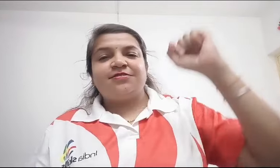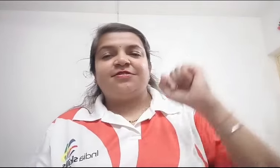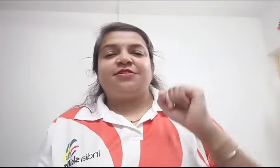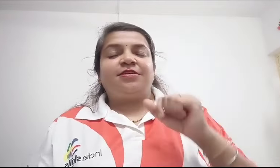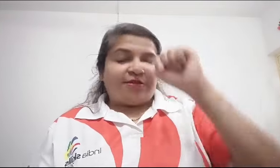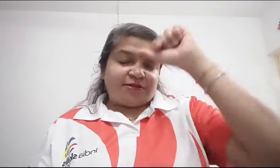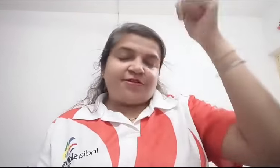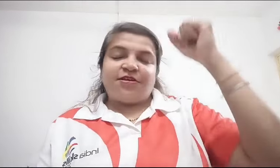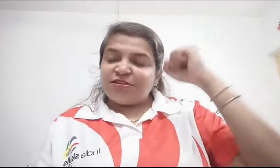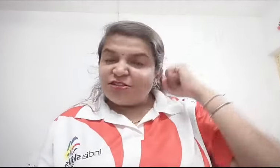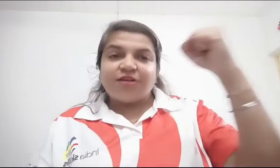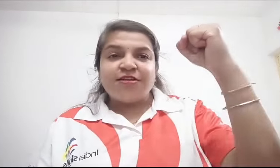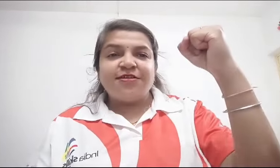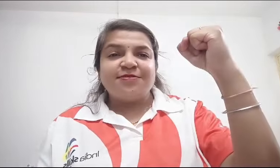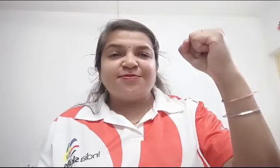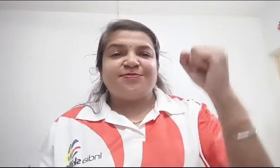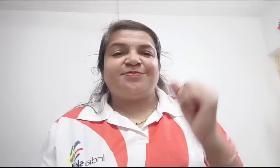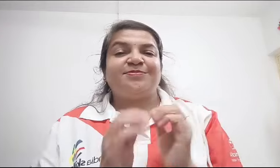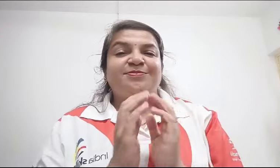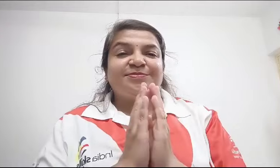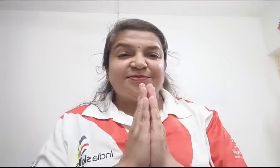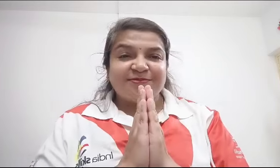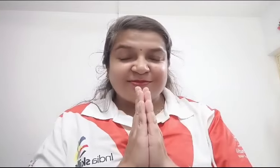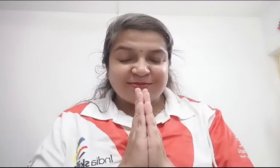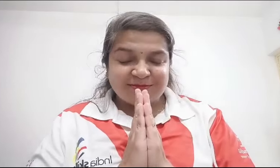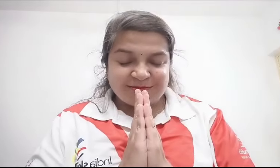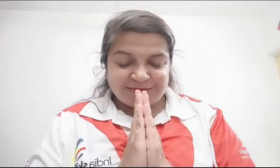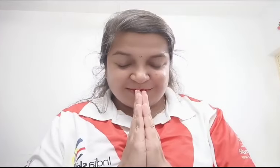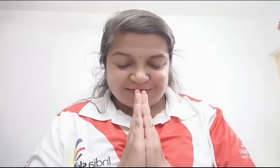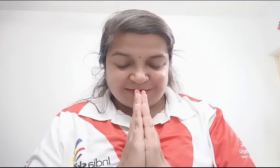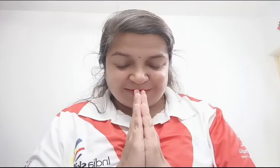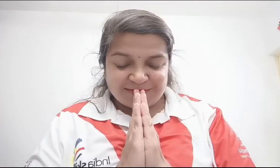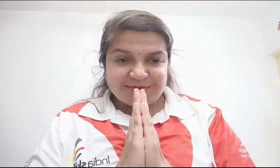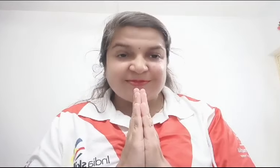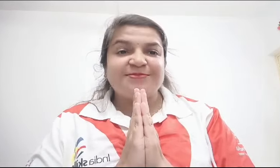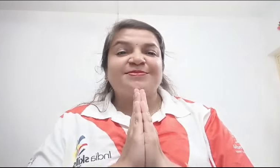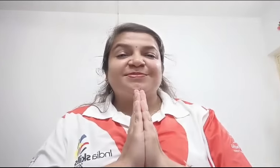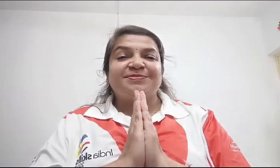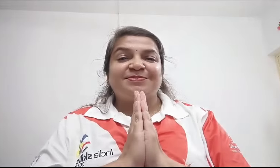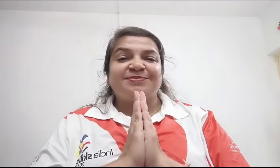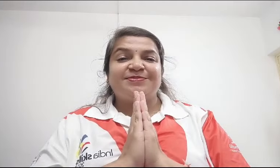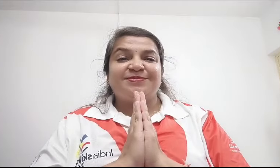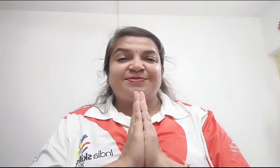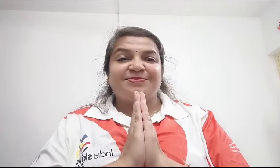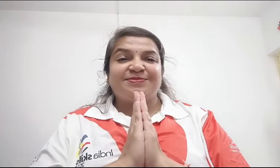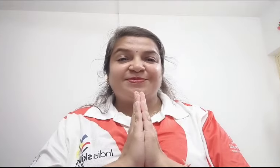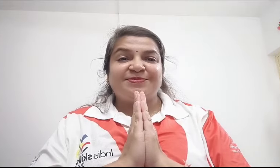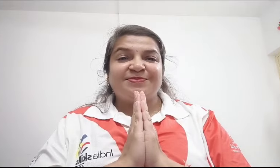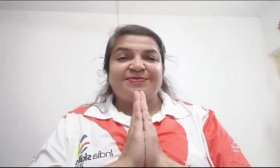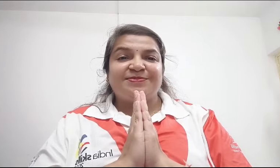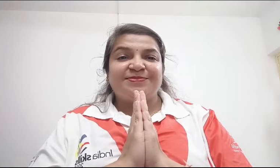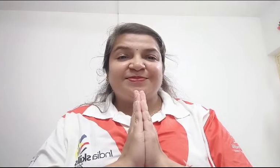हूँ और मुझे गोल्ड मिडल लेके आना है, ये मेरा वादा है, जैहिन, नमस्ति